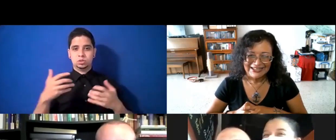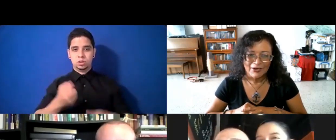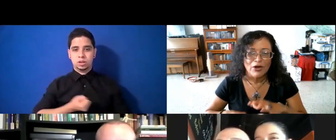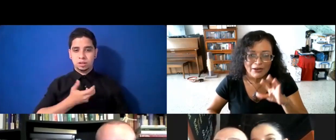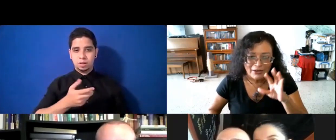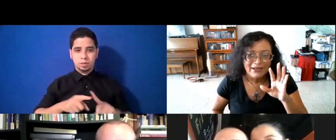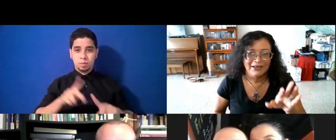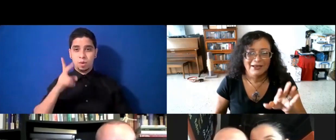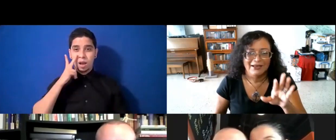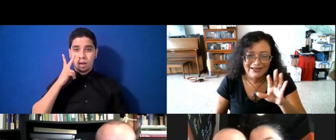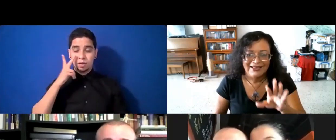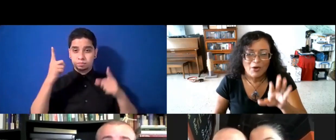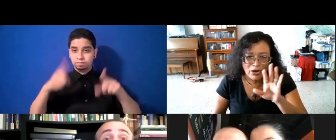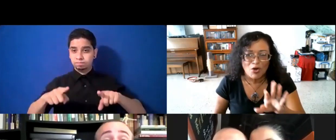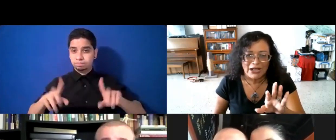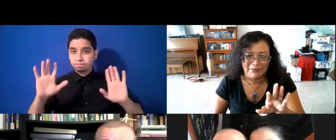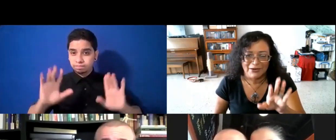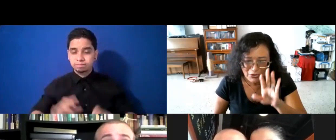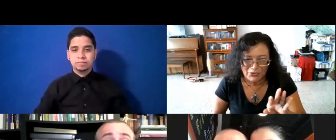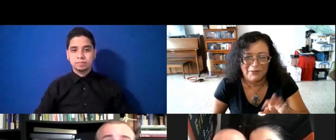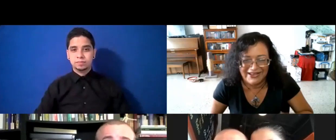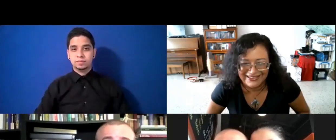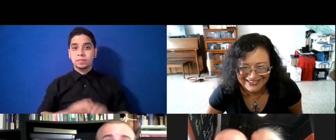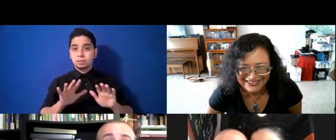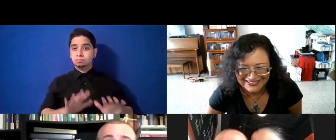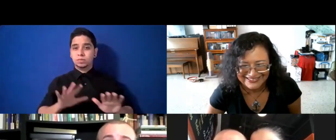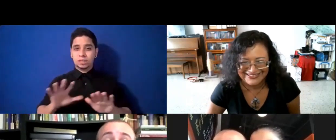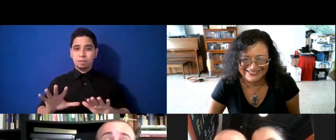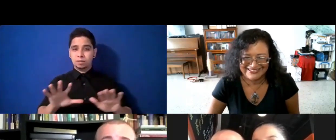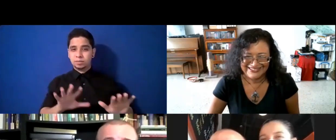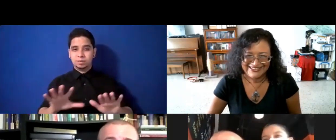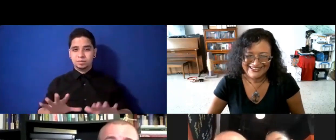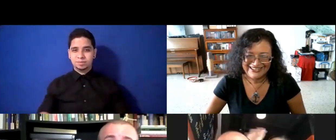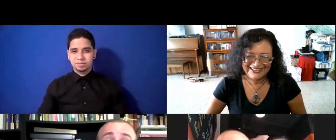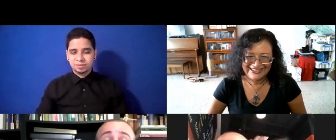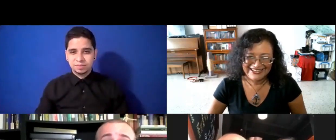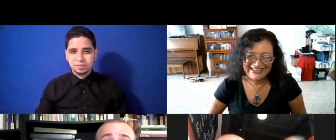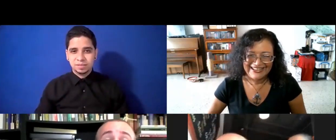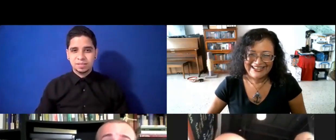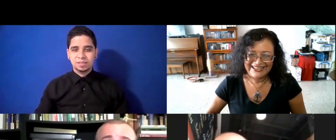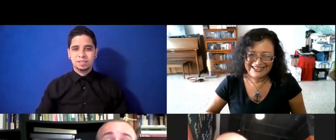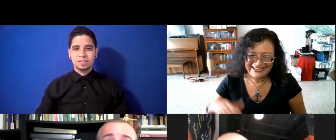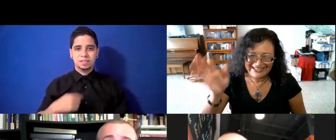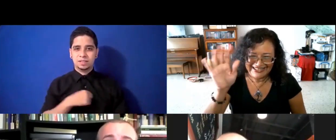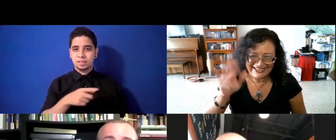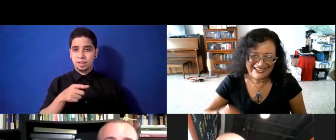tiene mucha, jajaja, cógelo con calma, cógelo con calma, pero, vamos a ver. Ese performance, está creciendo.